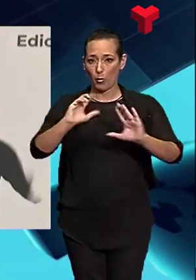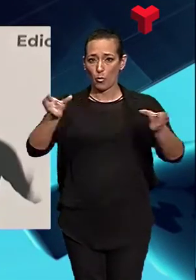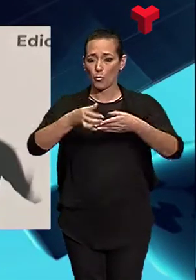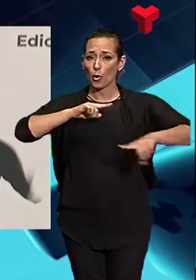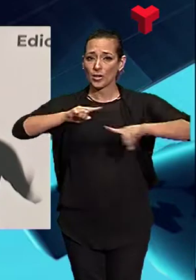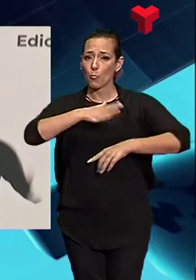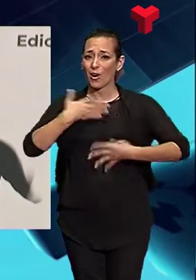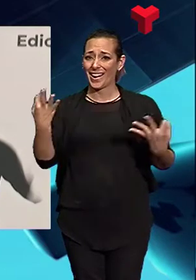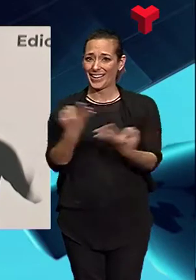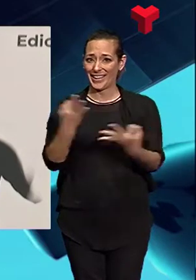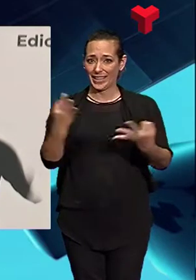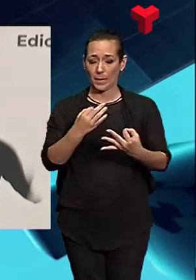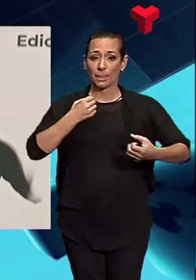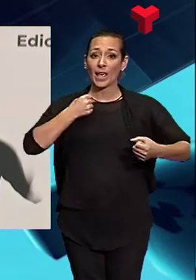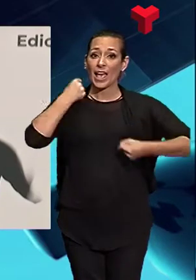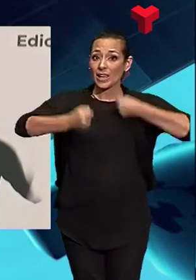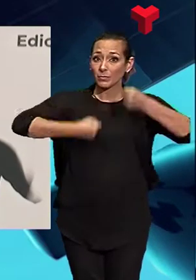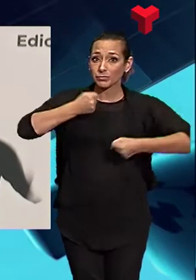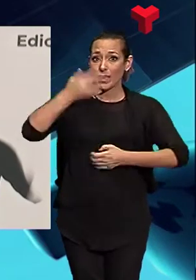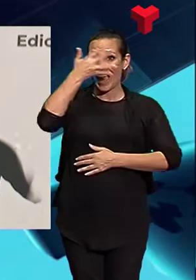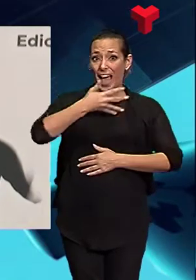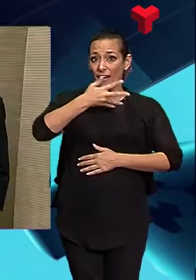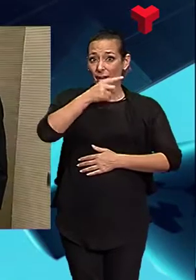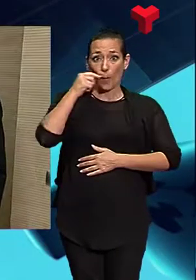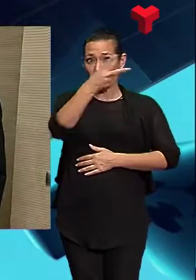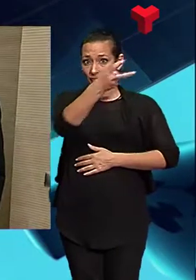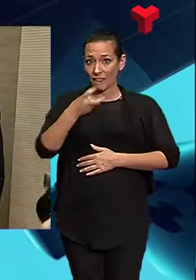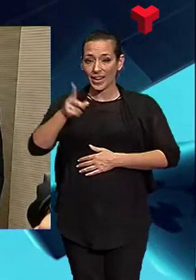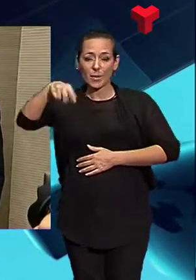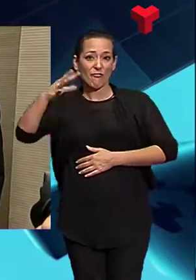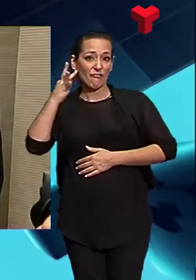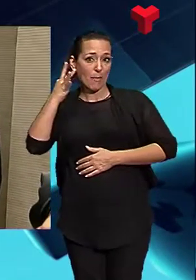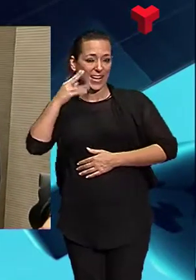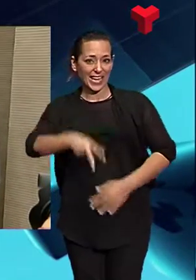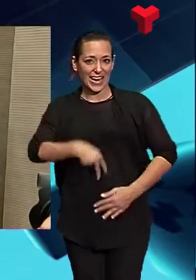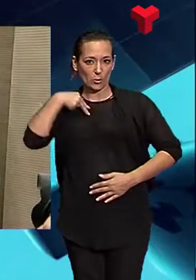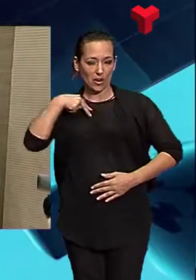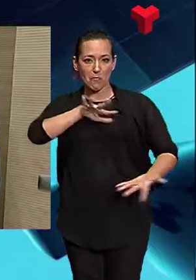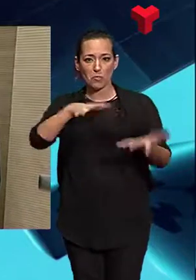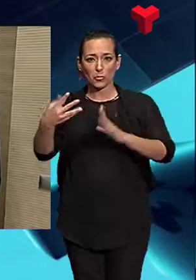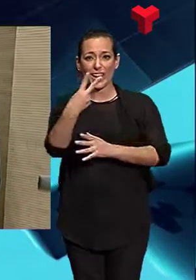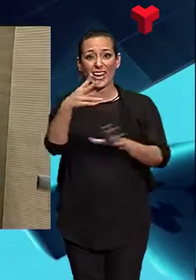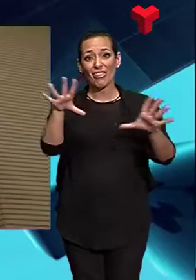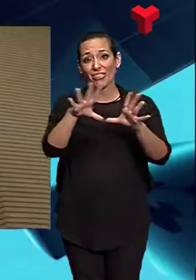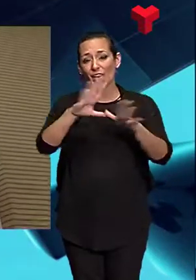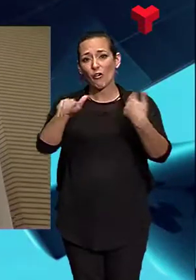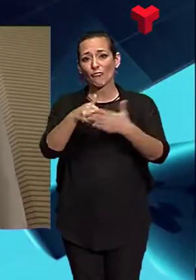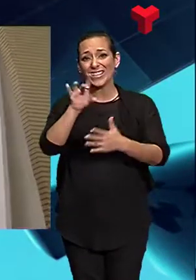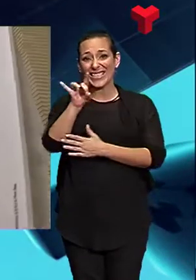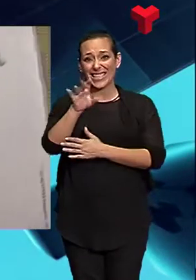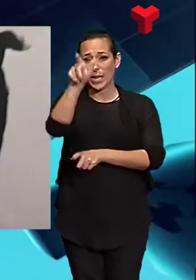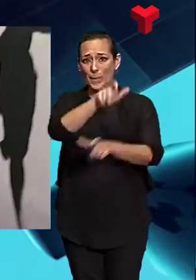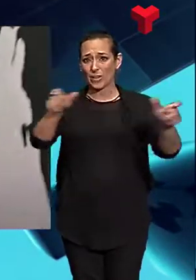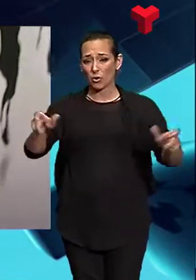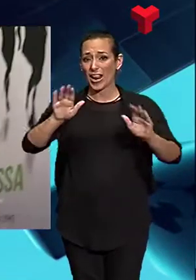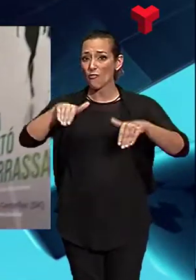presència d'atletes masculins de Kènia i femenines nacionals, entre 10 i 15 corredors de fora en funció de la disponibilitat